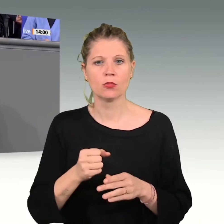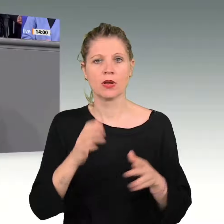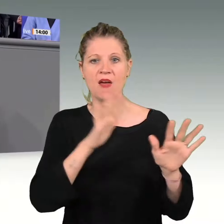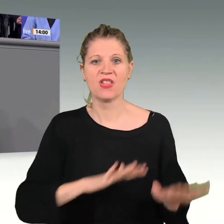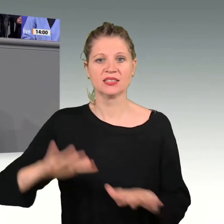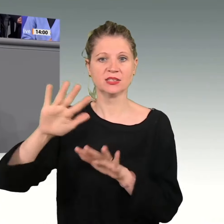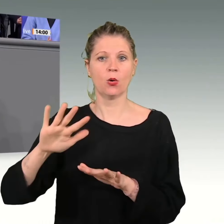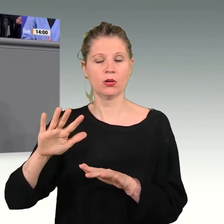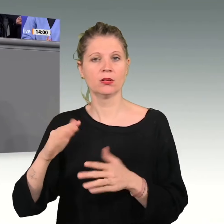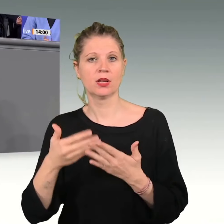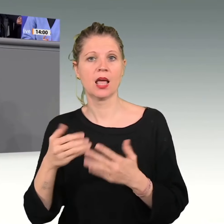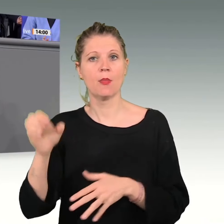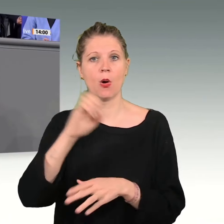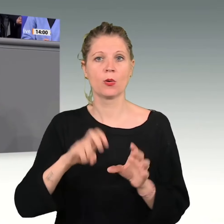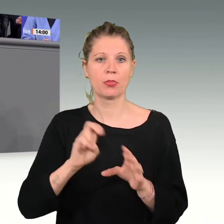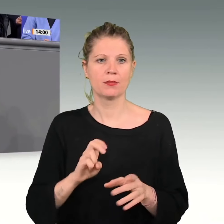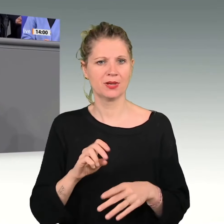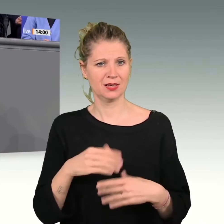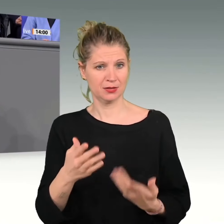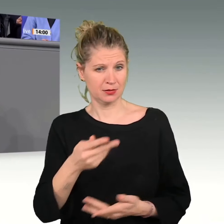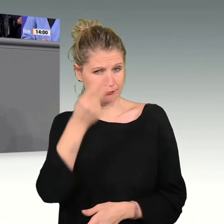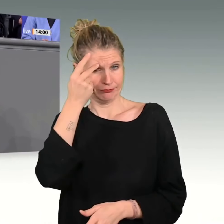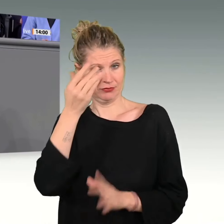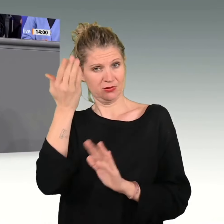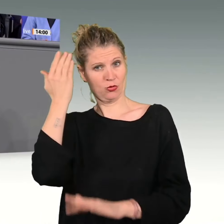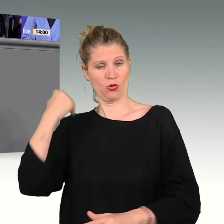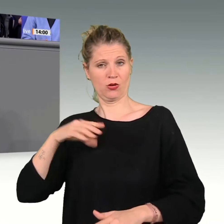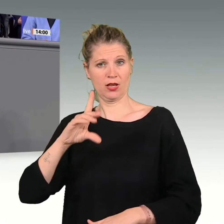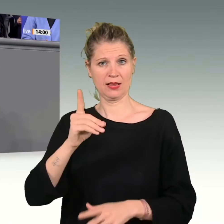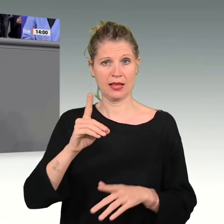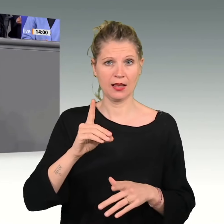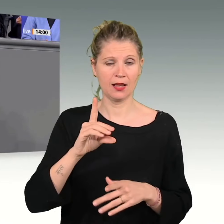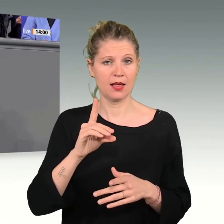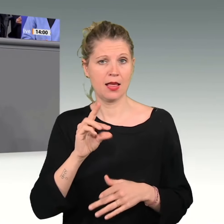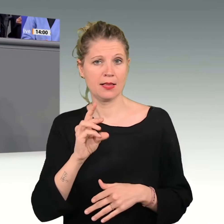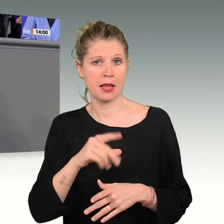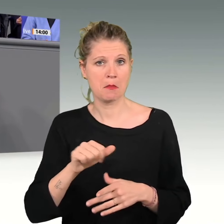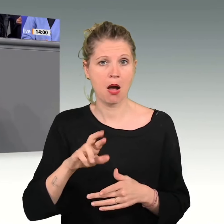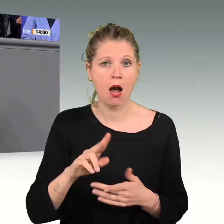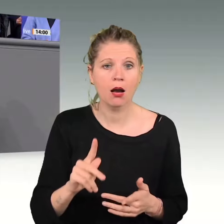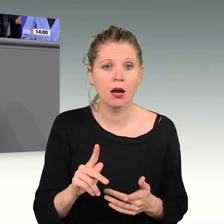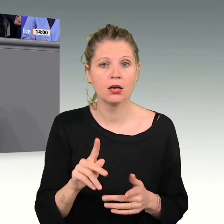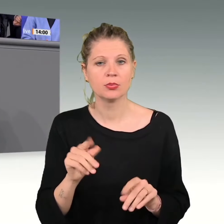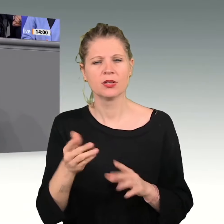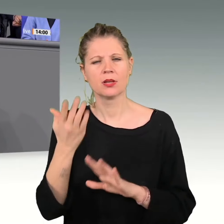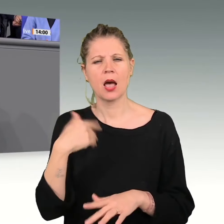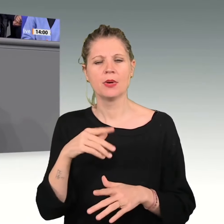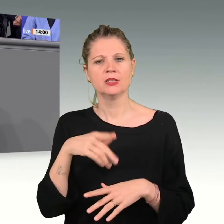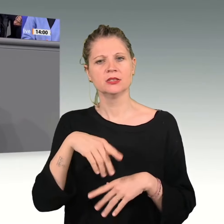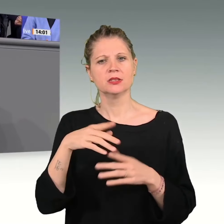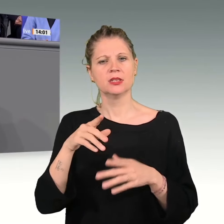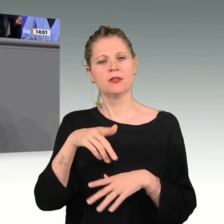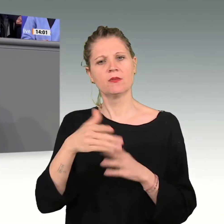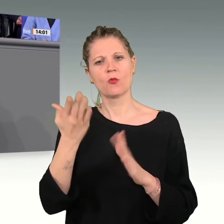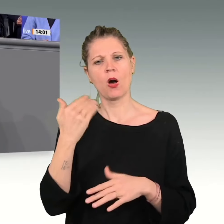Erinnern wir uns, seit der Euro-Einführung vor 22 Jahren lag die Inflation in Deutschland bei durchschnittlich 1,9 Prozent.